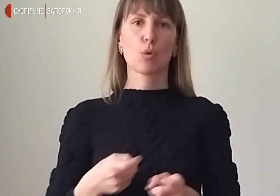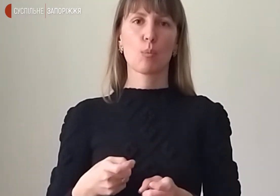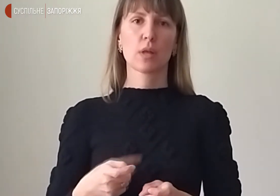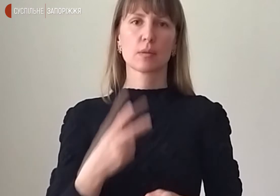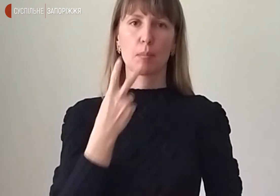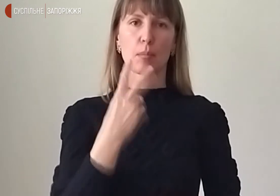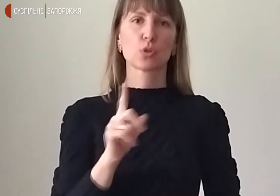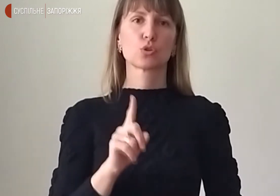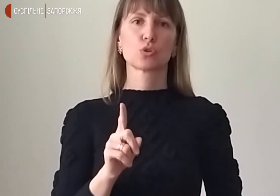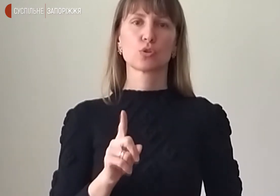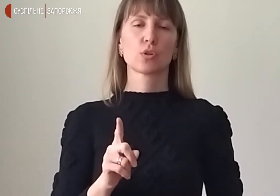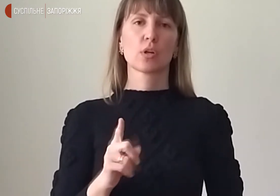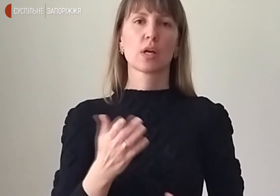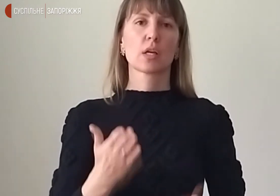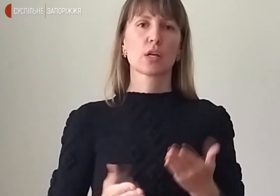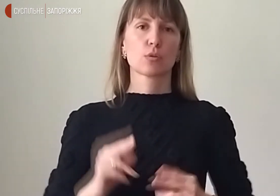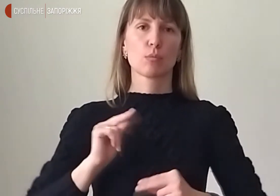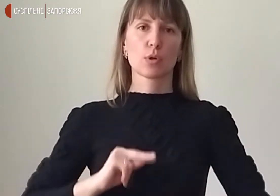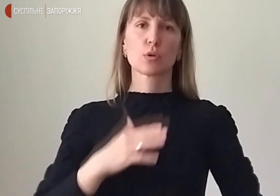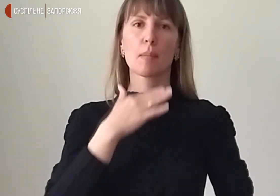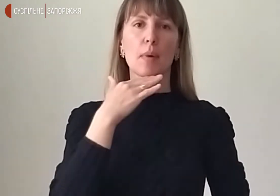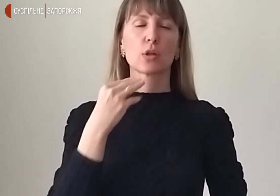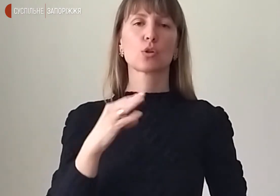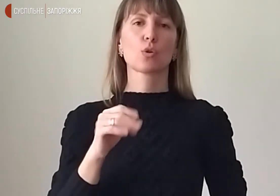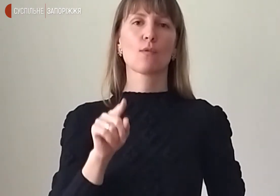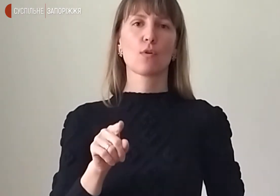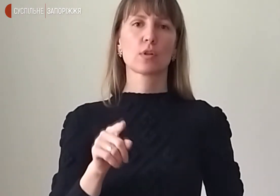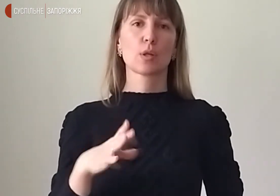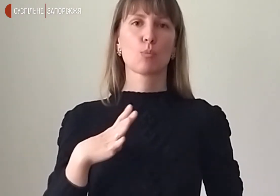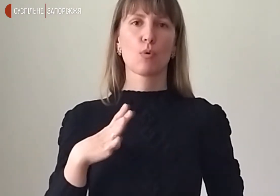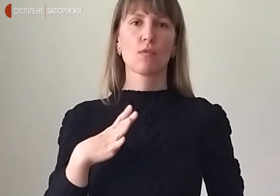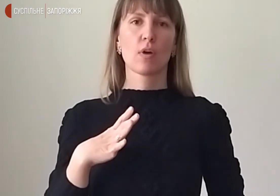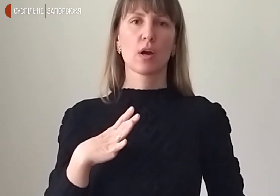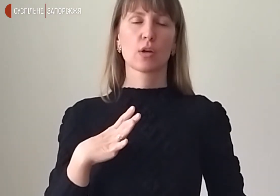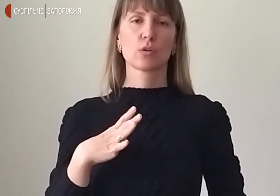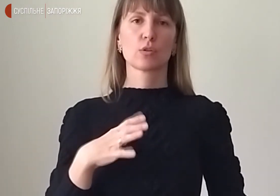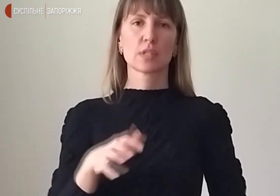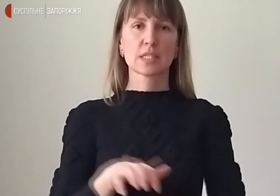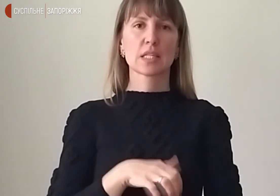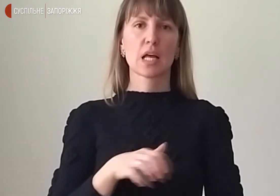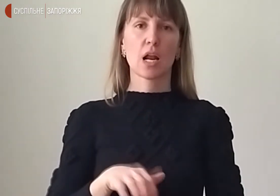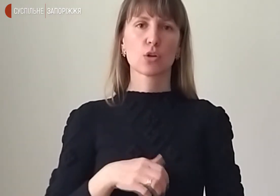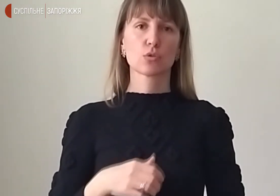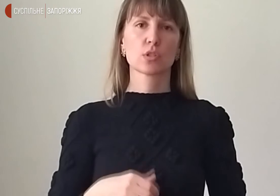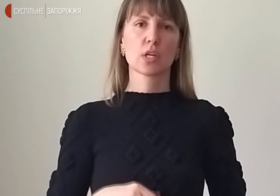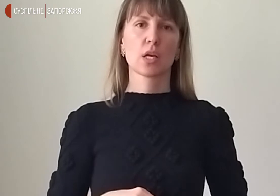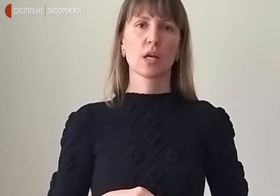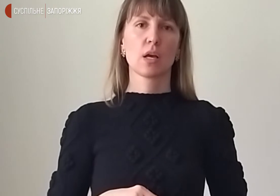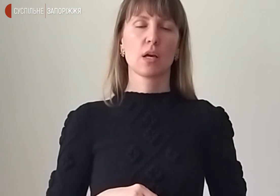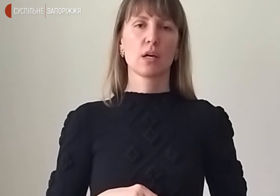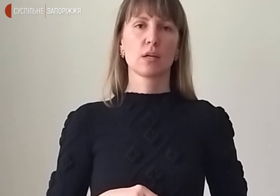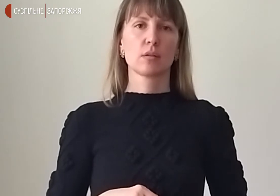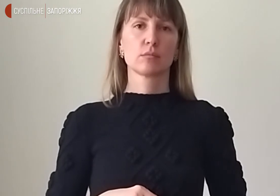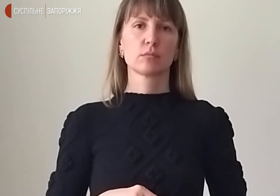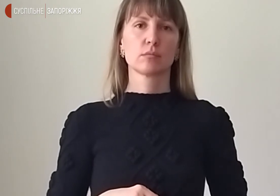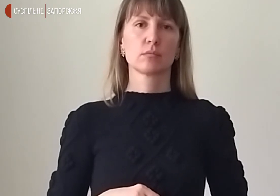бачите, що якщо працюєш багато, то вони не боюють, збираються. Машко? Ні. Ви ще звикли?